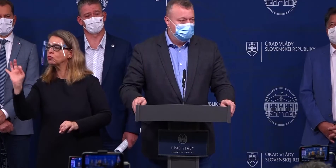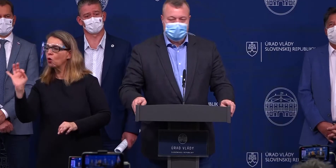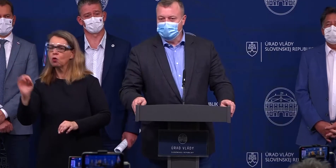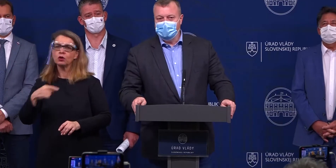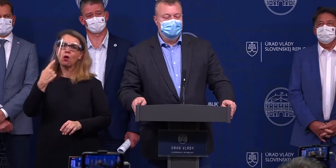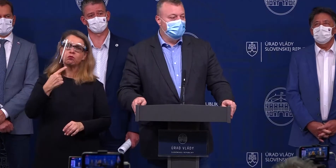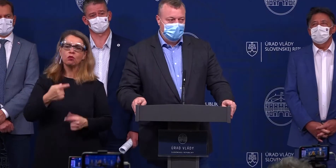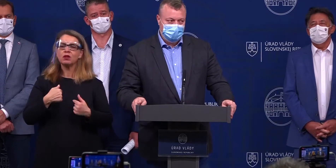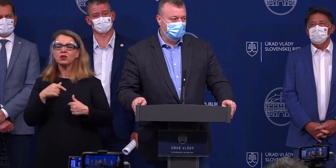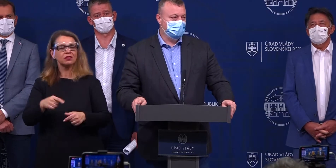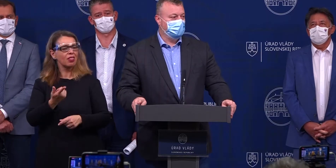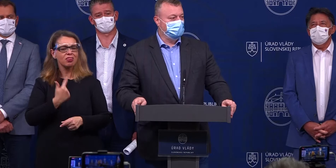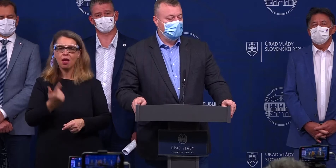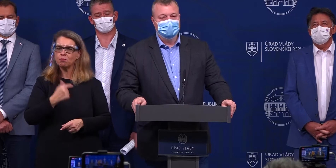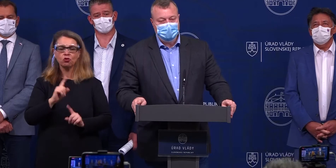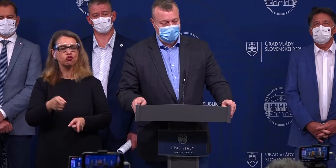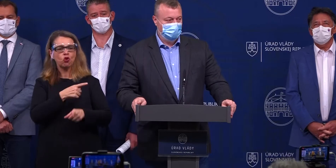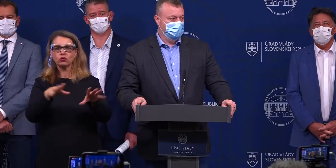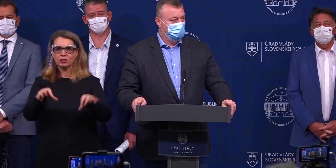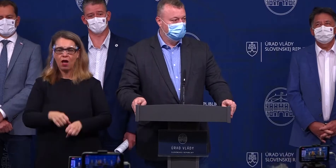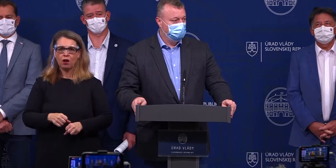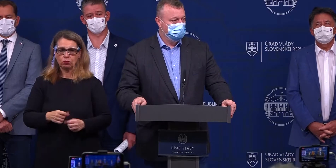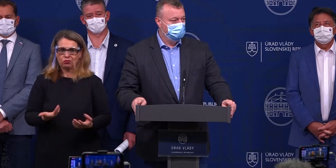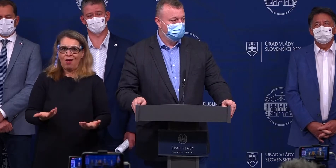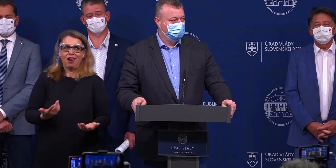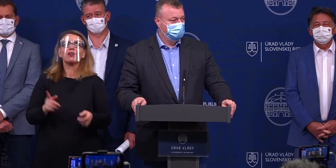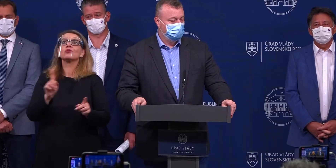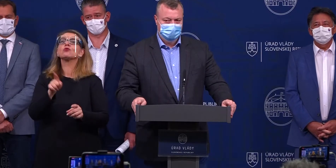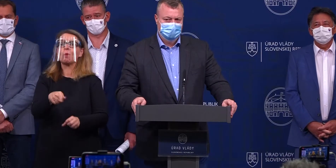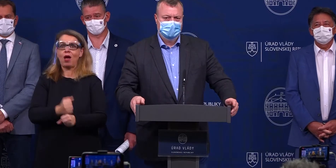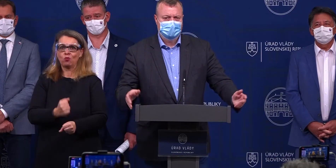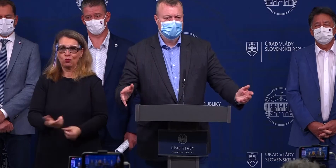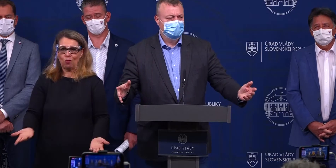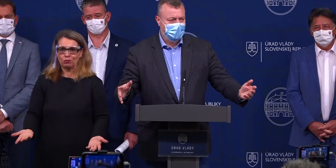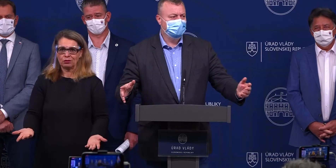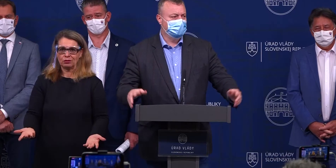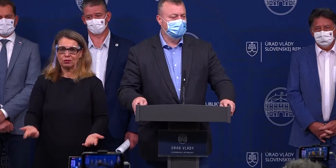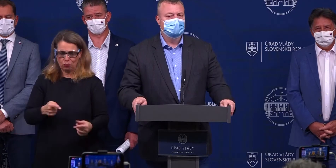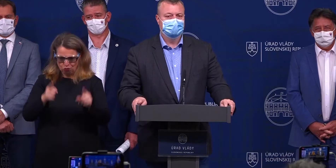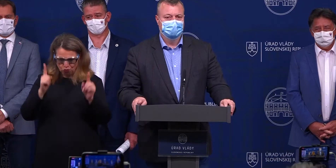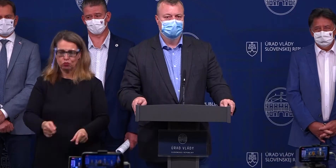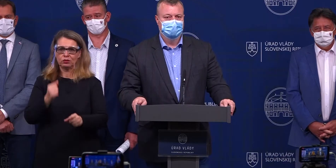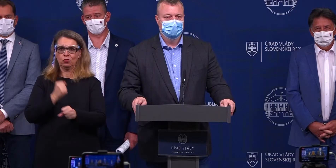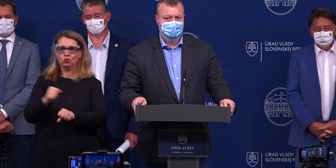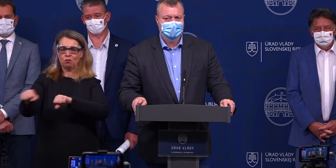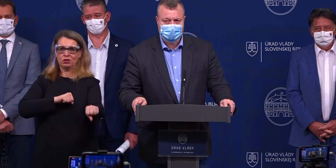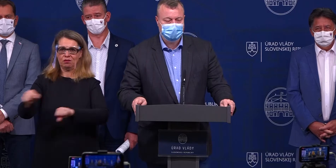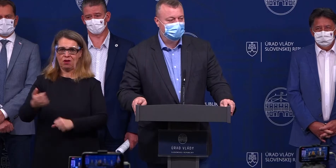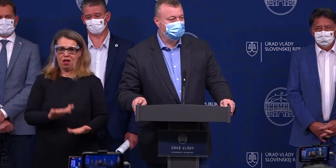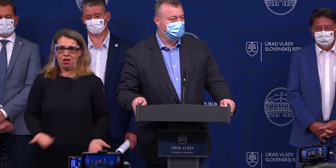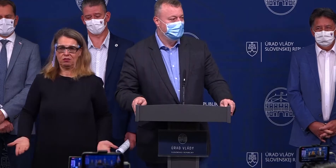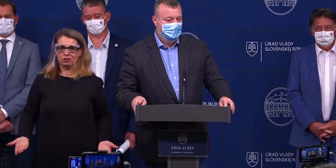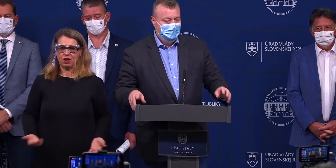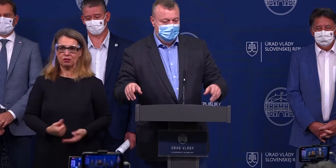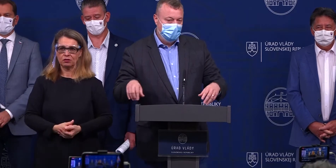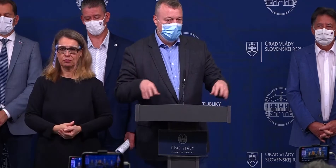viete čo, mne sa to veľmi nepáči, čo tam schválujú. A kto to má urobiť? To snáď má urobiť vláda, nie? Ideme sa hráť